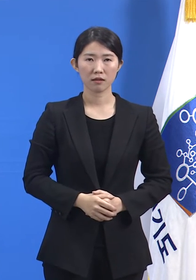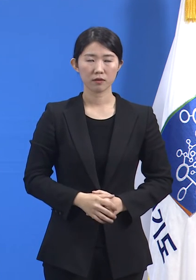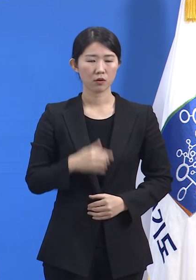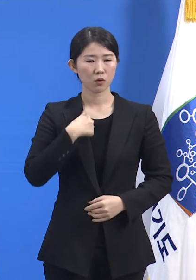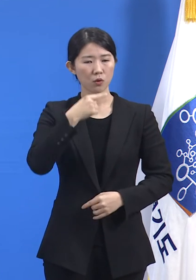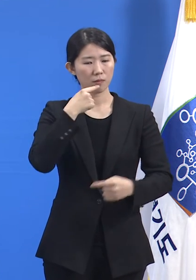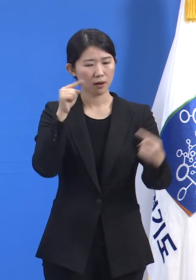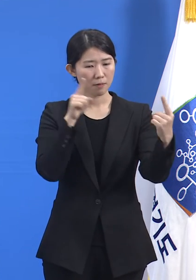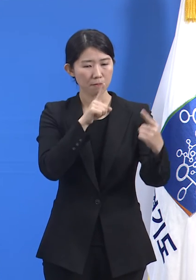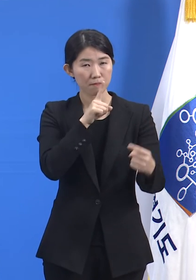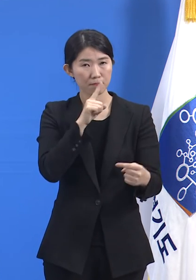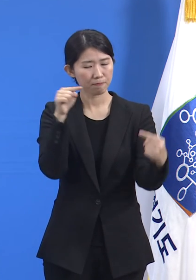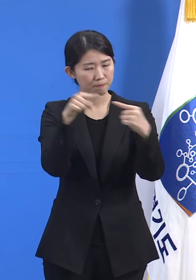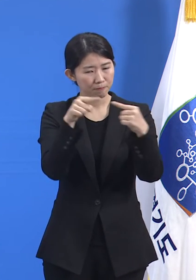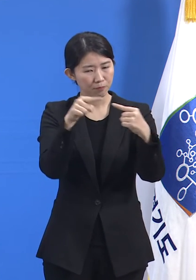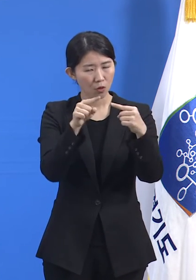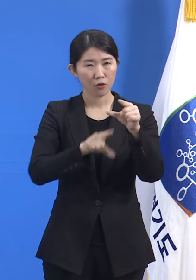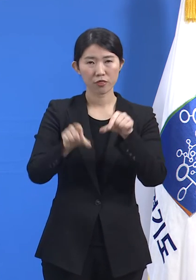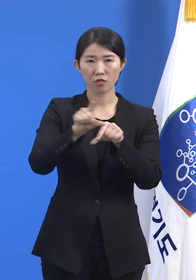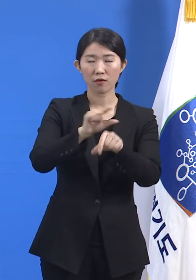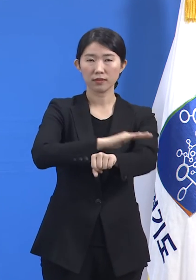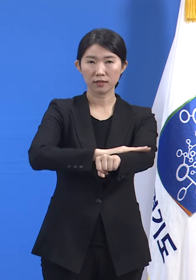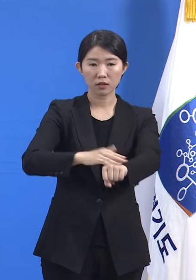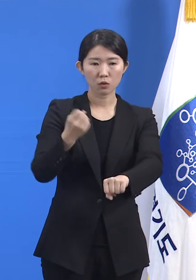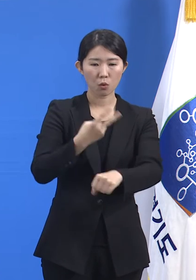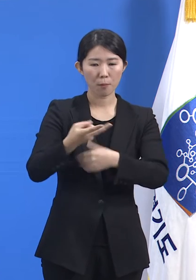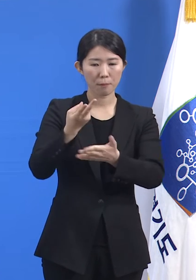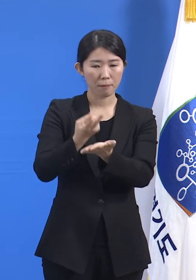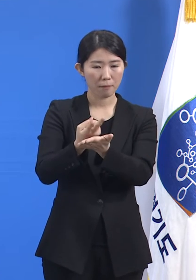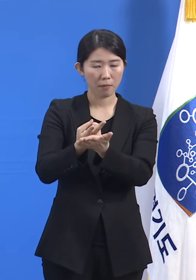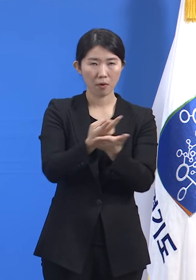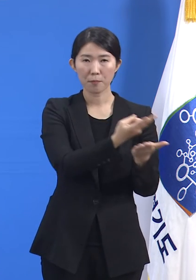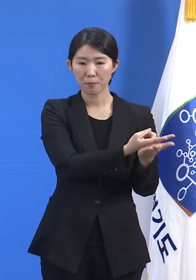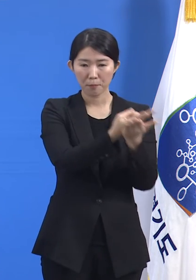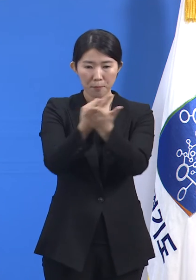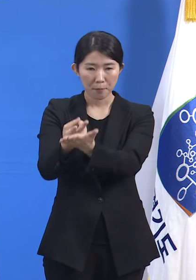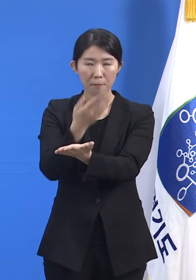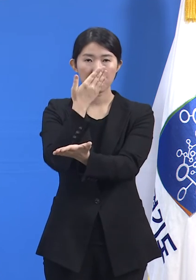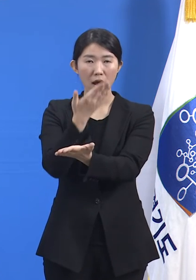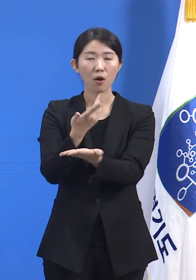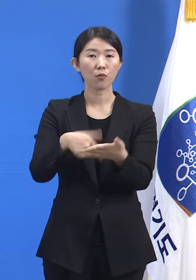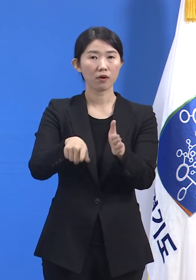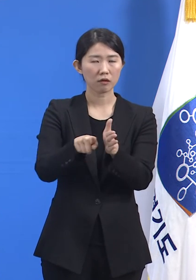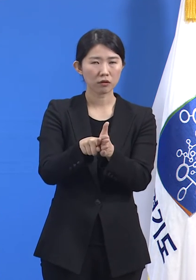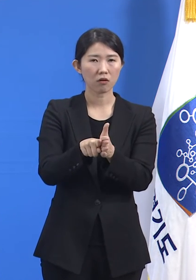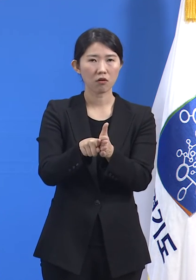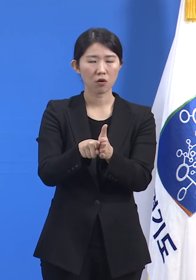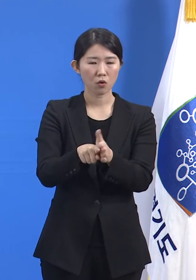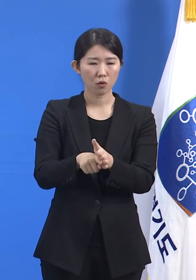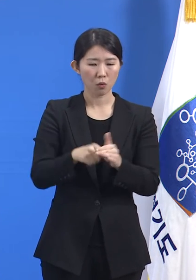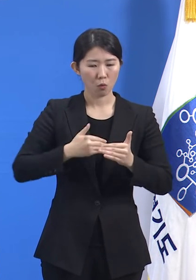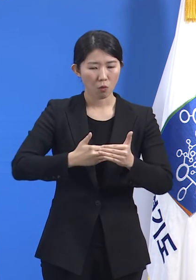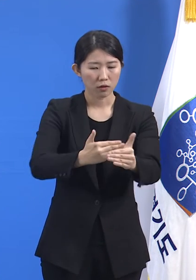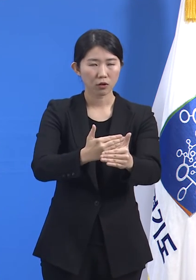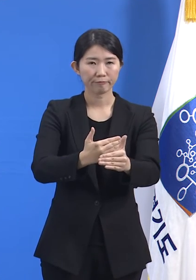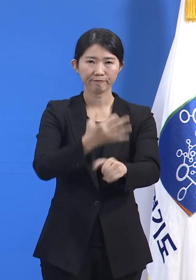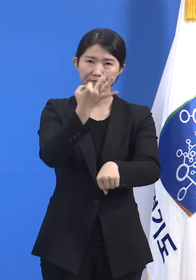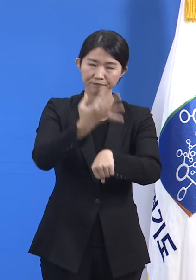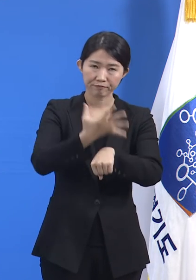강화하면서 병상 배정까지의 과정을 가능한 범위 안에서 간소화하고 효율화하여